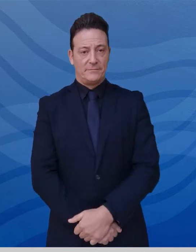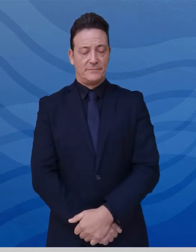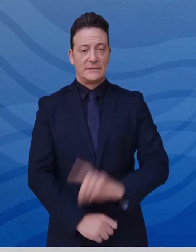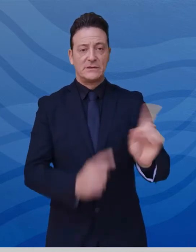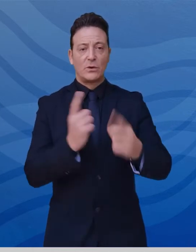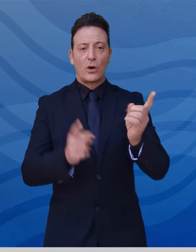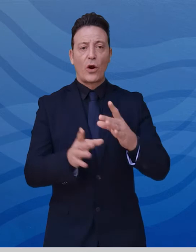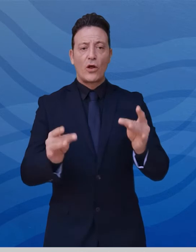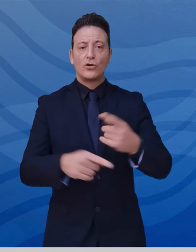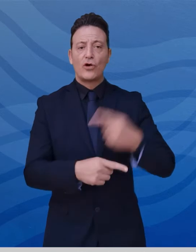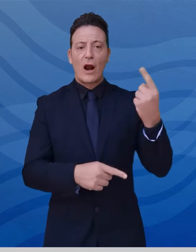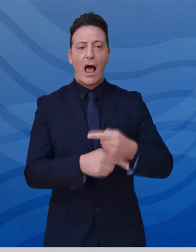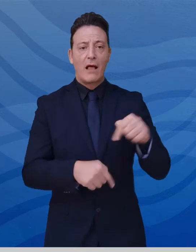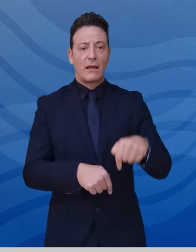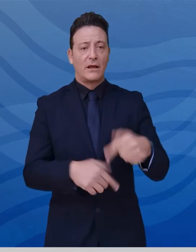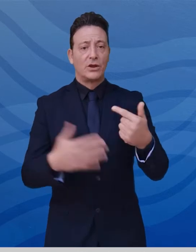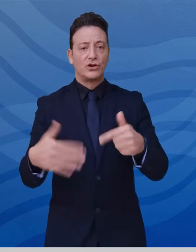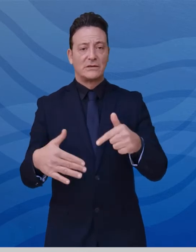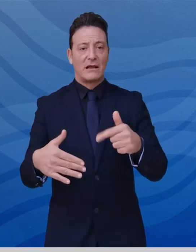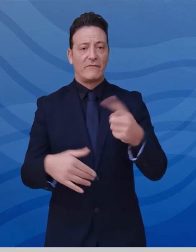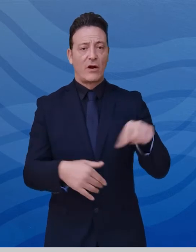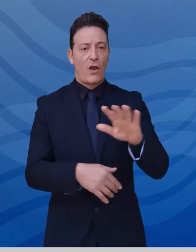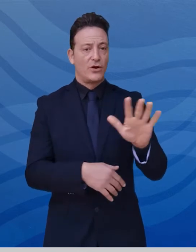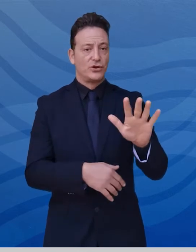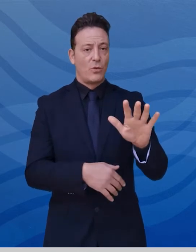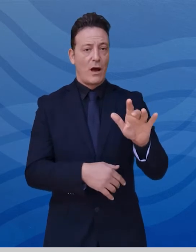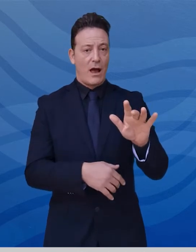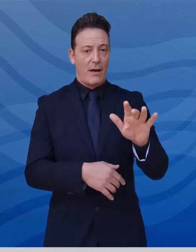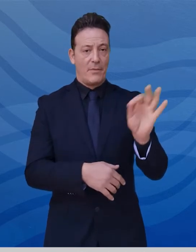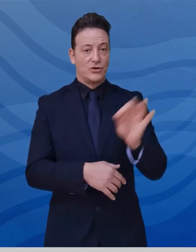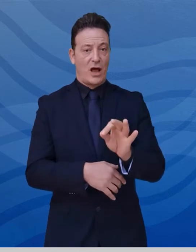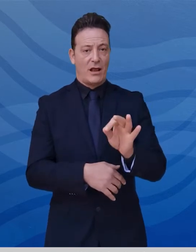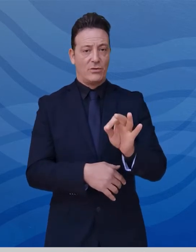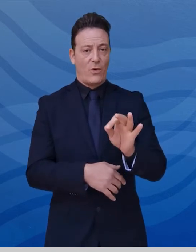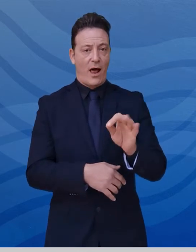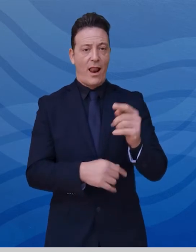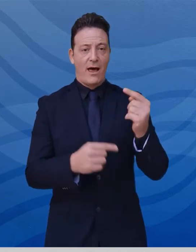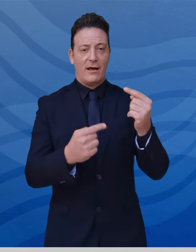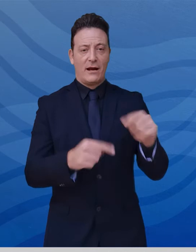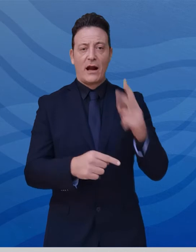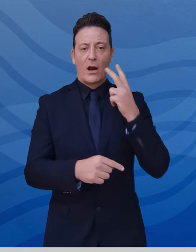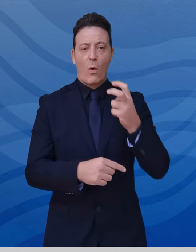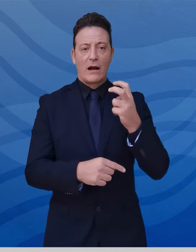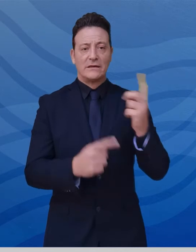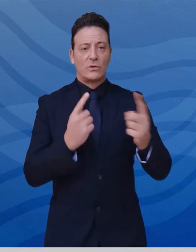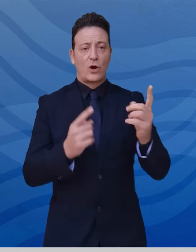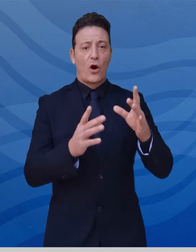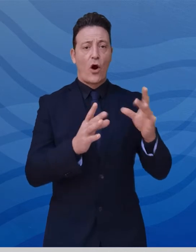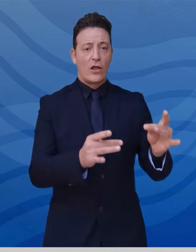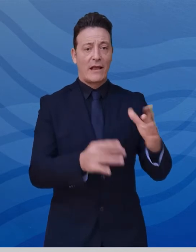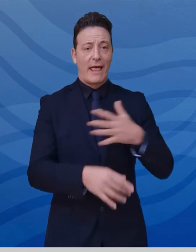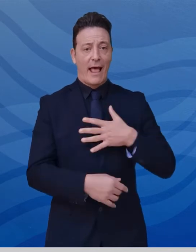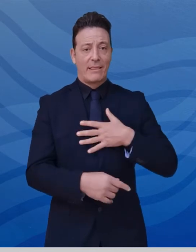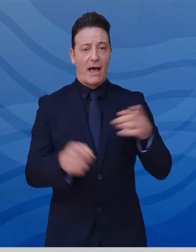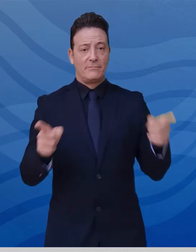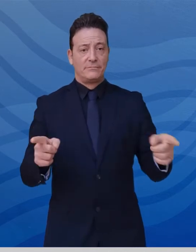positivi odierni, il 17,5 è la percentuale tra i casi positivi nella fascia d'età